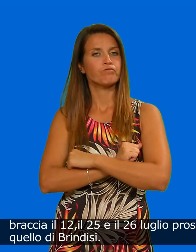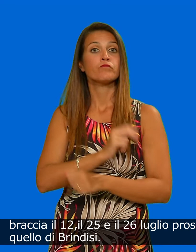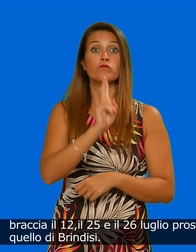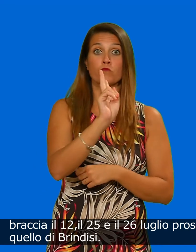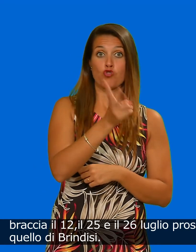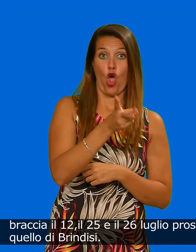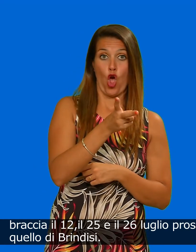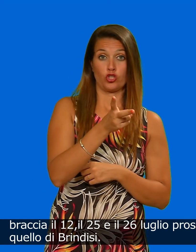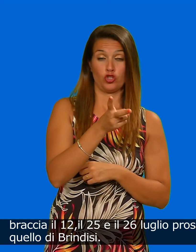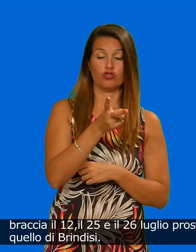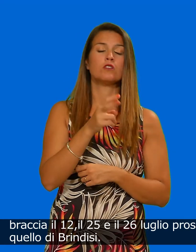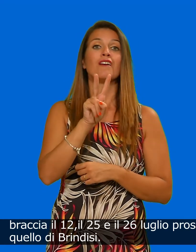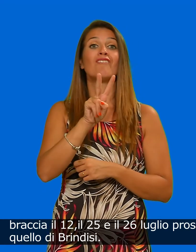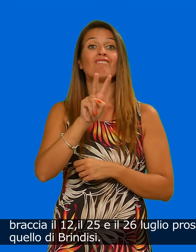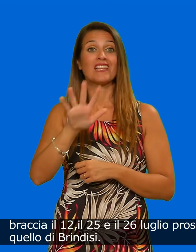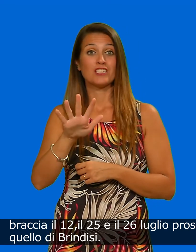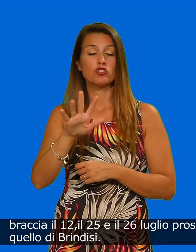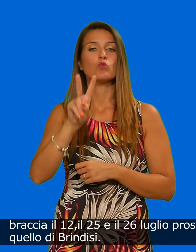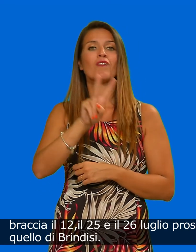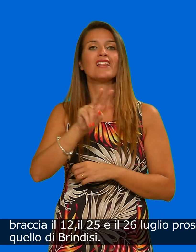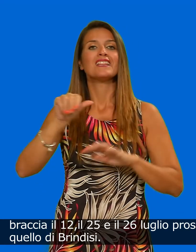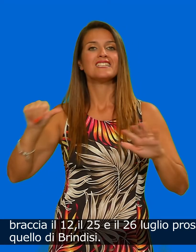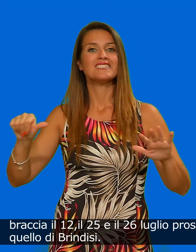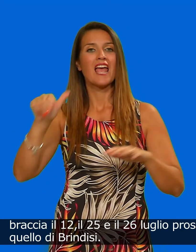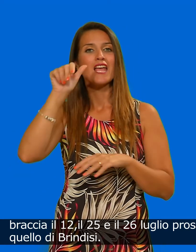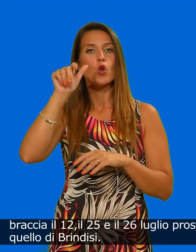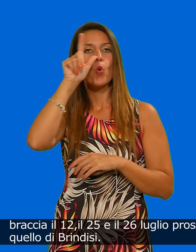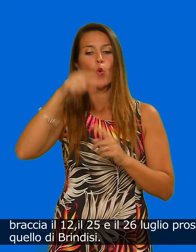il 25 e il 26 luglio prossimi.